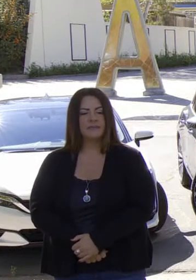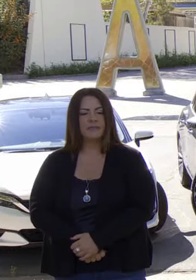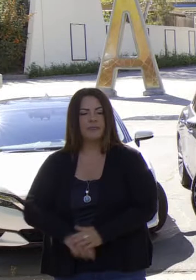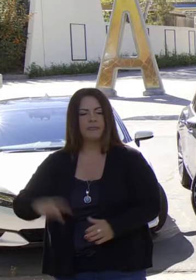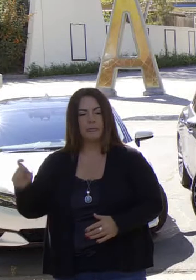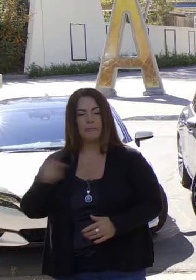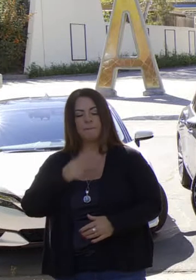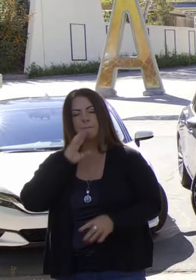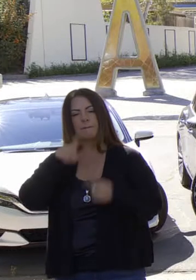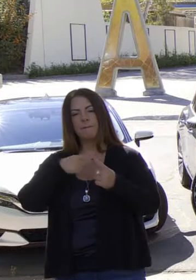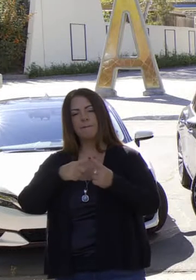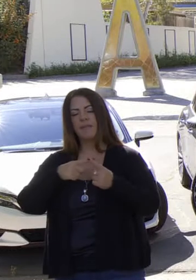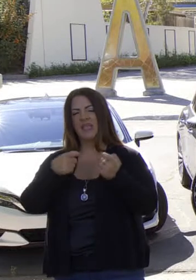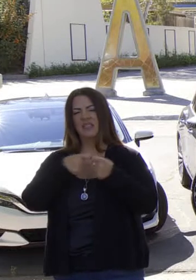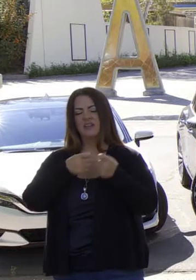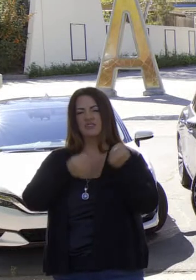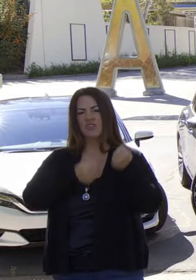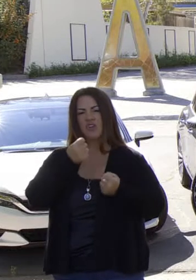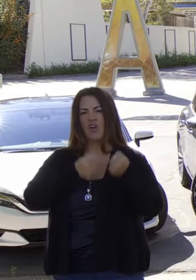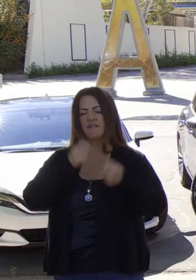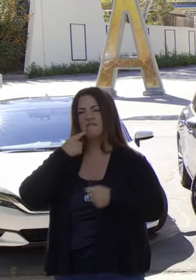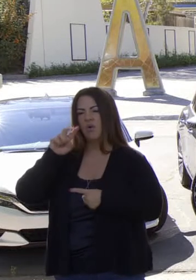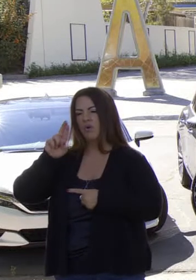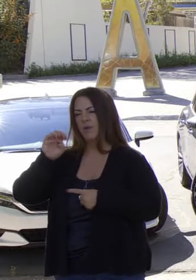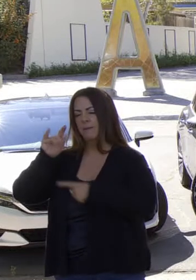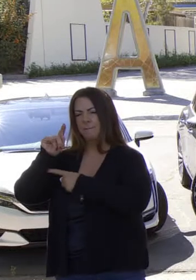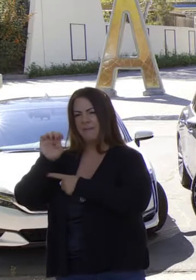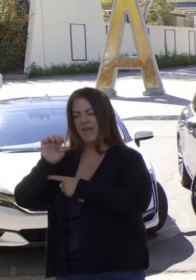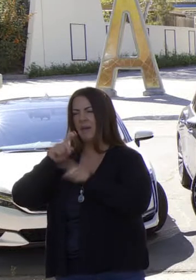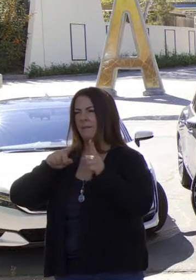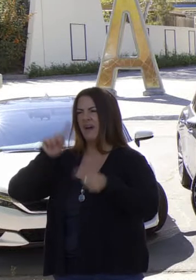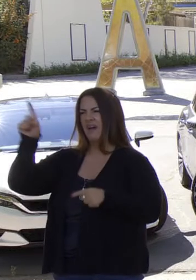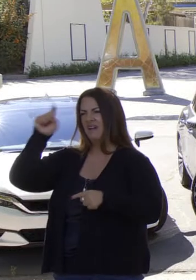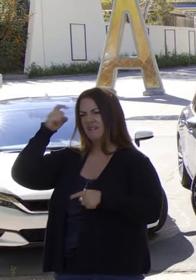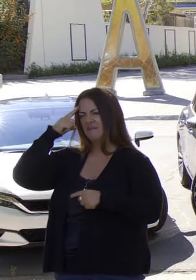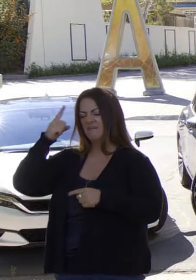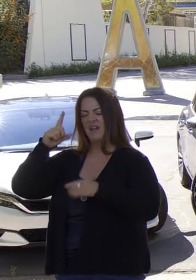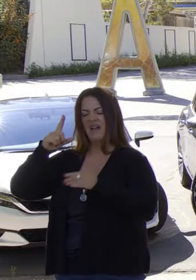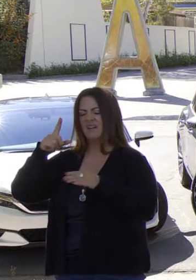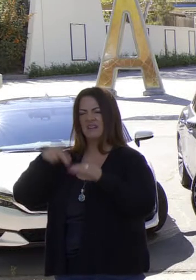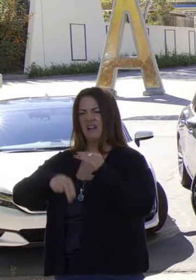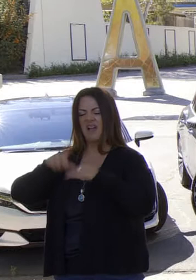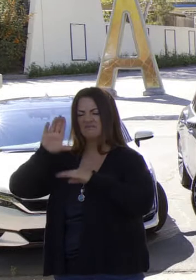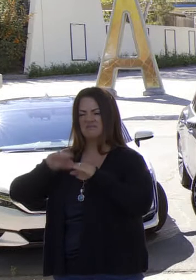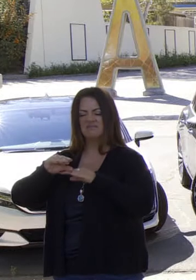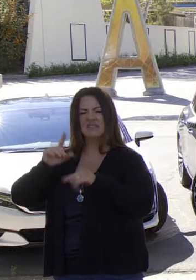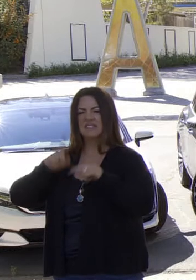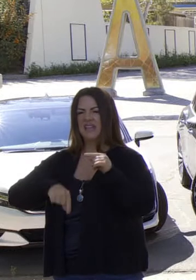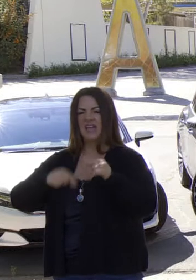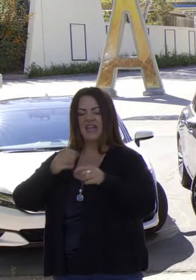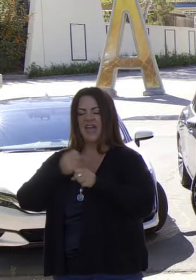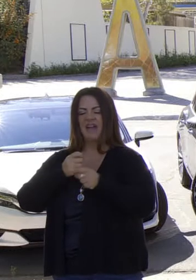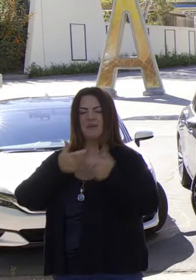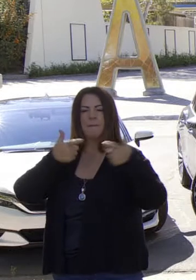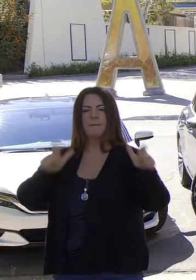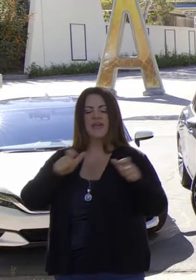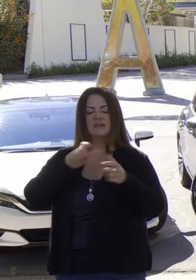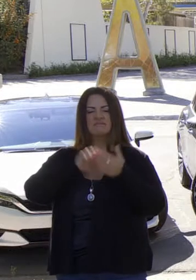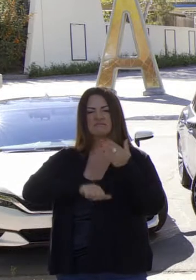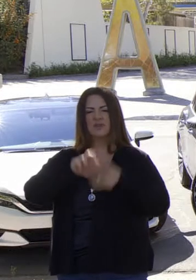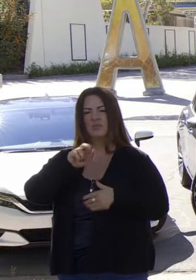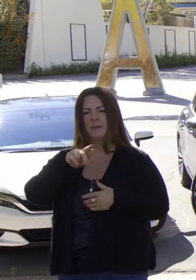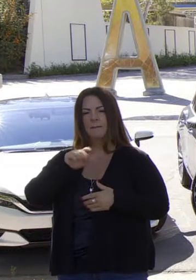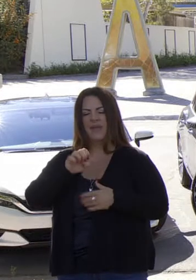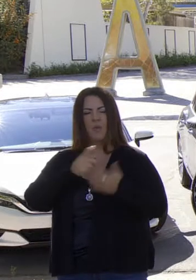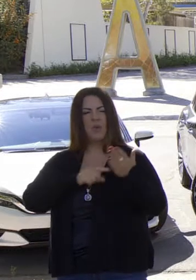Hablando de los reembolsos para vehículos, el presupuesto recorta los reembolsos. ¿Por qué eso y qué estrategia tiene